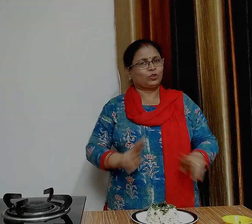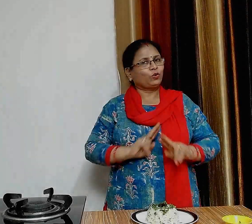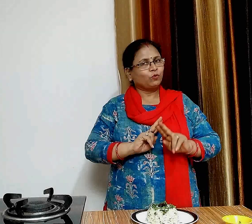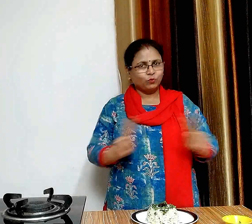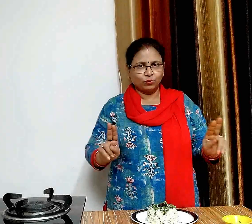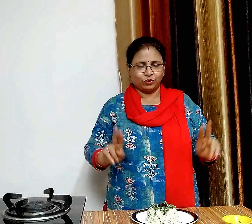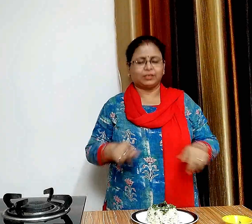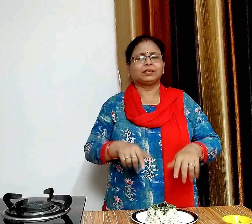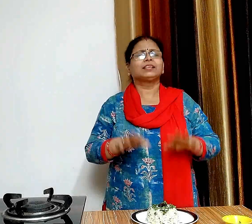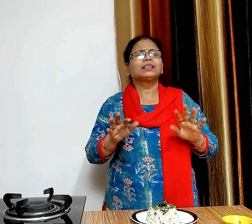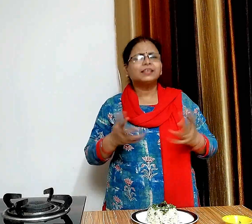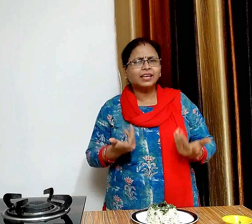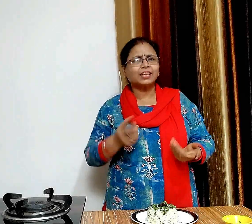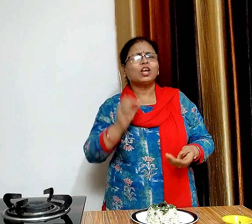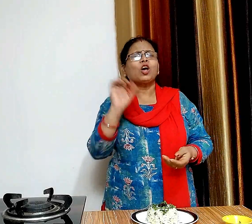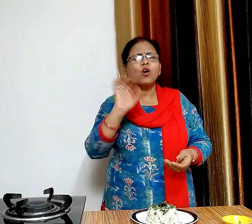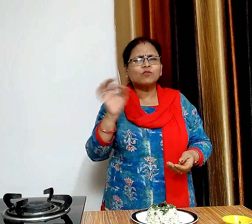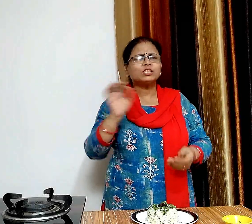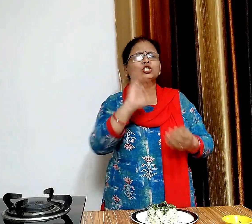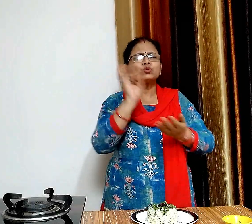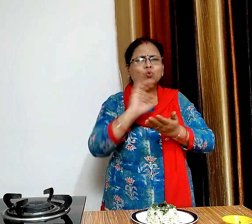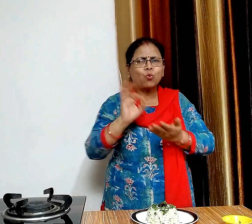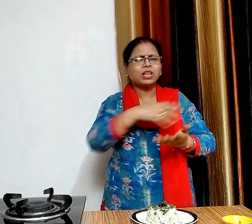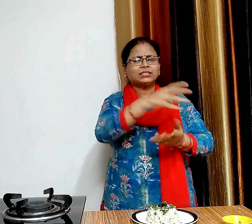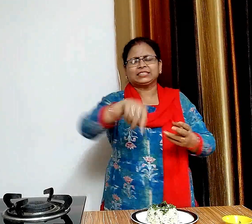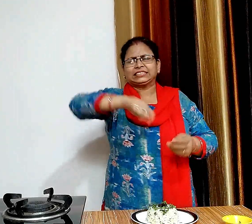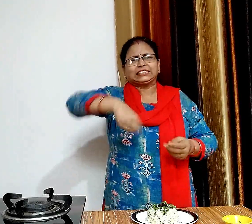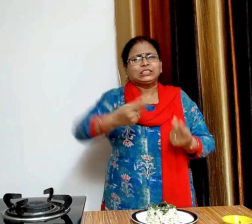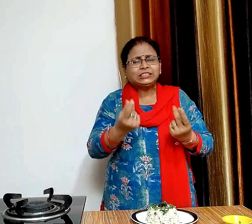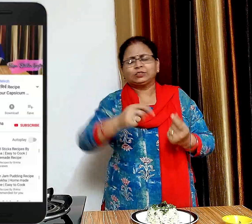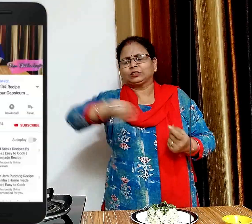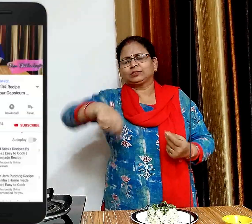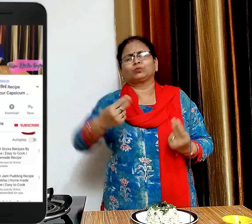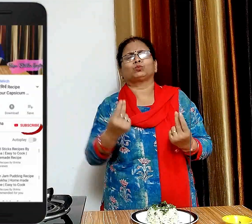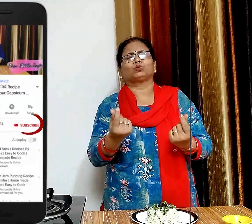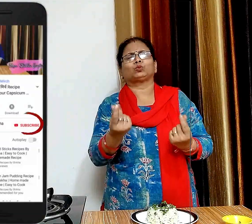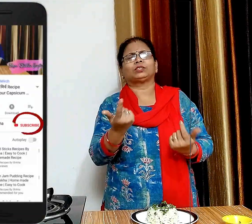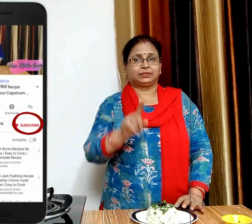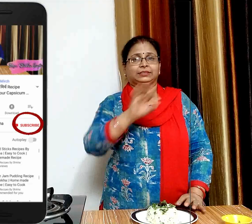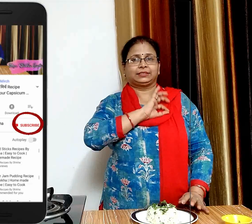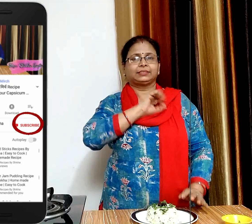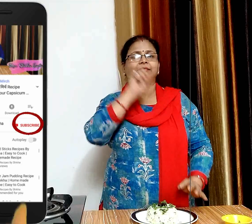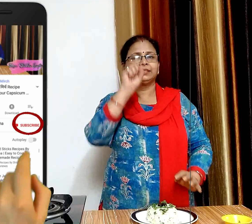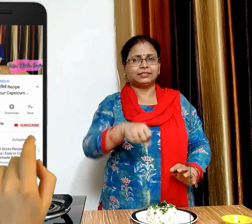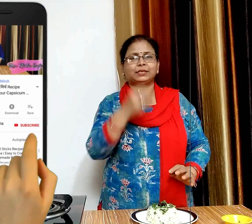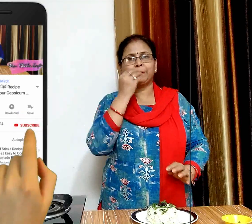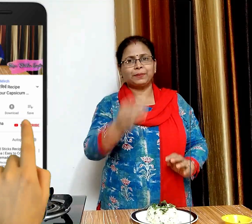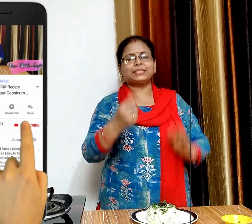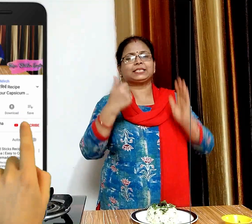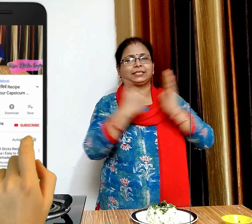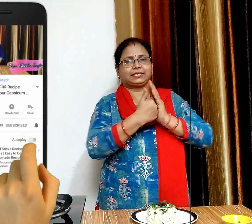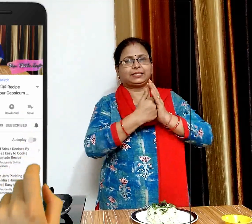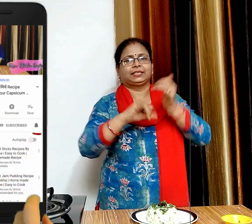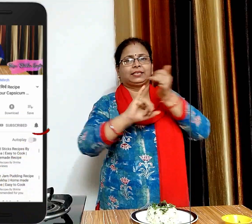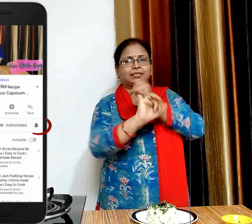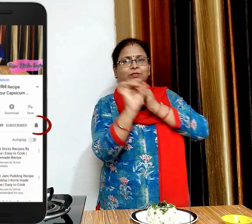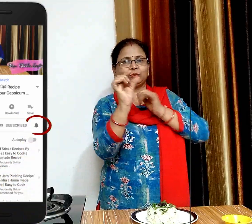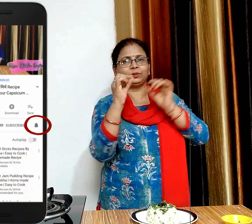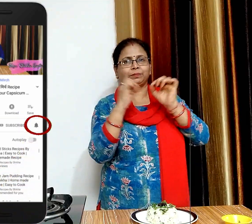जीरा राइस बनकर तयार हैं आप इसे कम टाइम में इजिली रेडी कर सकते हैं अगर आपको मेरी वीडियो पसंद आयो तो इस वीडियो को लाइक और इस चैनल को